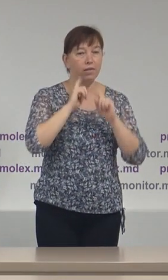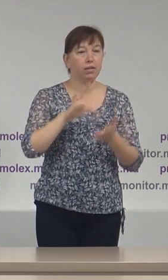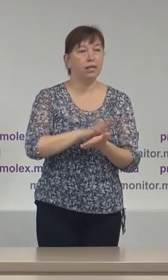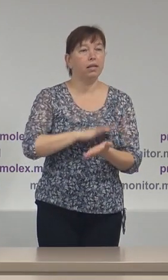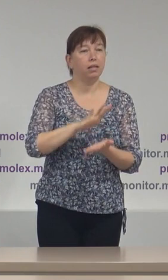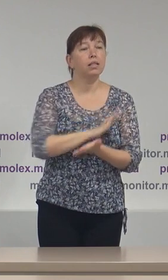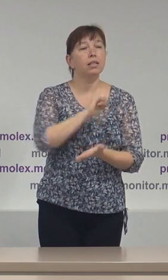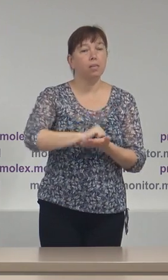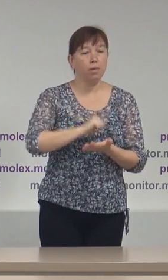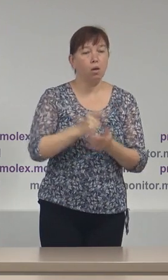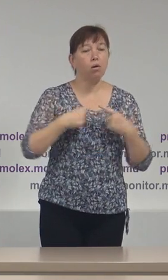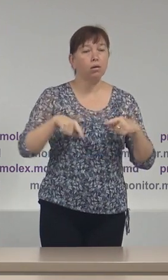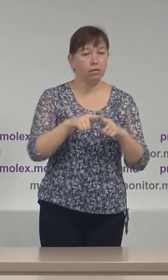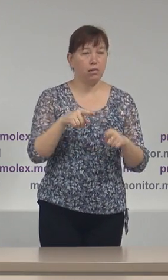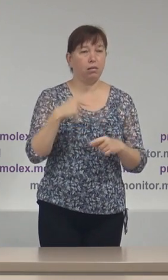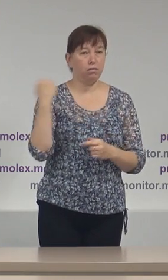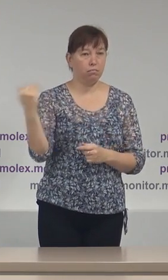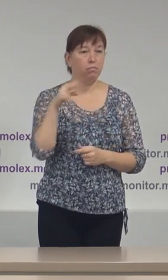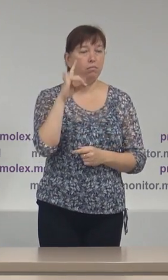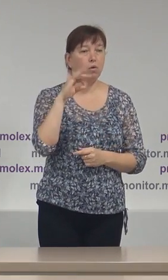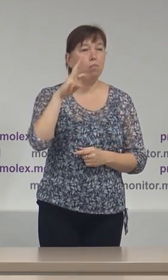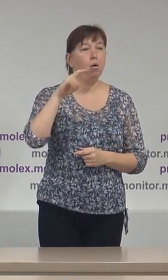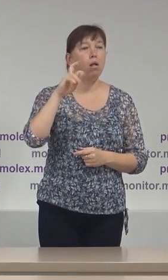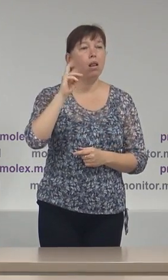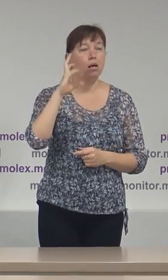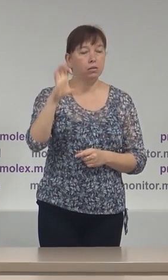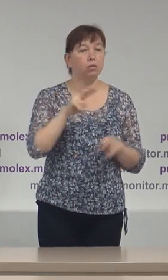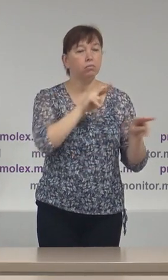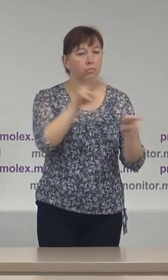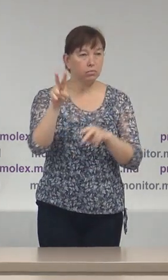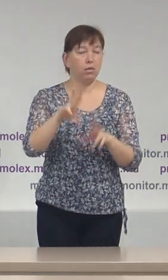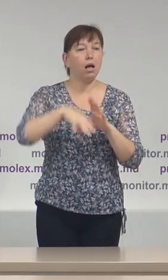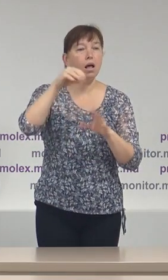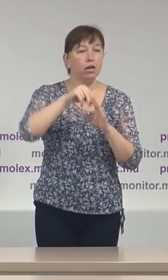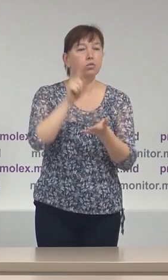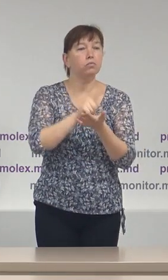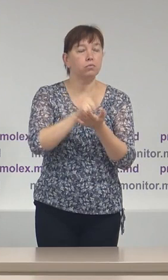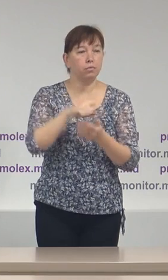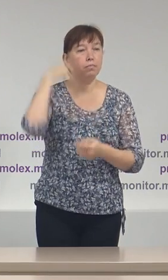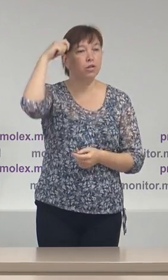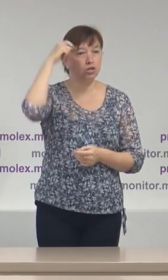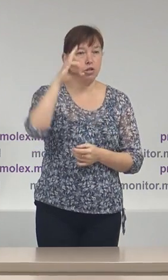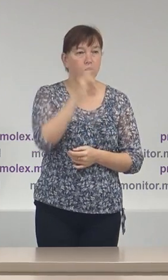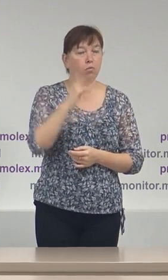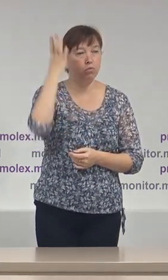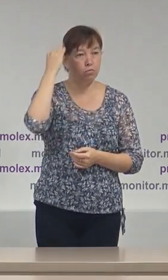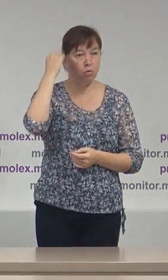organizată de misiunea Promolex de monitorizare a alegerilor pentru funcția de președinte al Republicii Moldova.